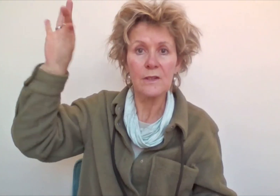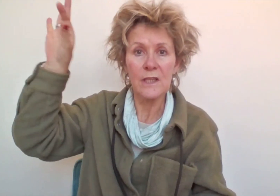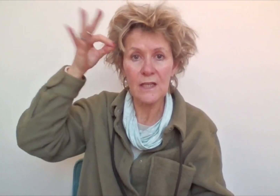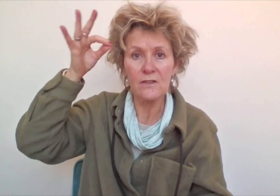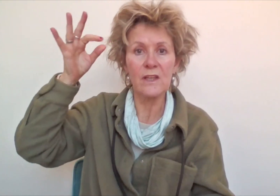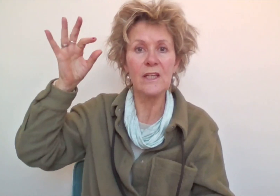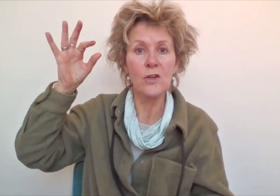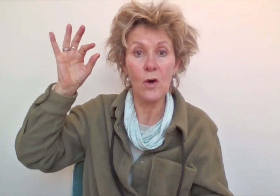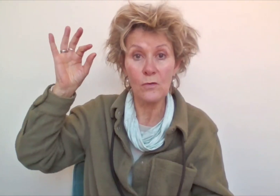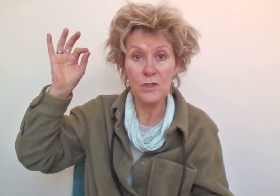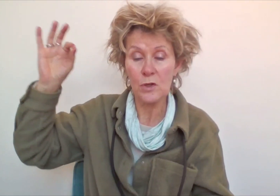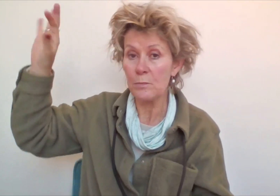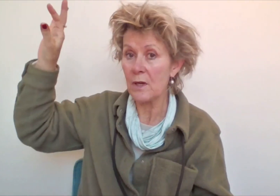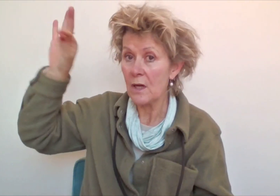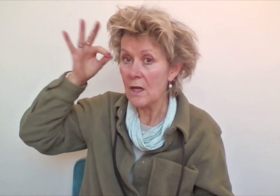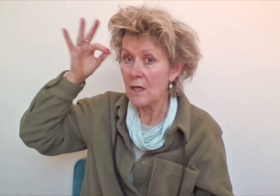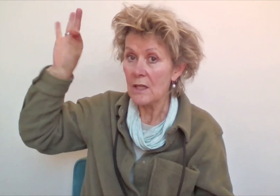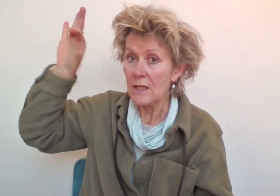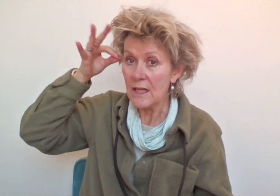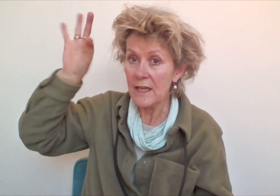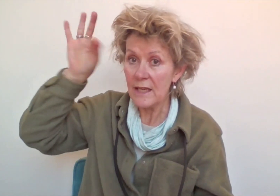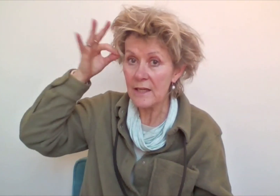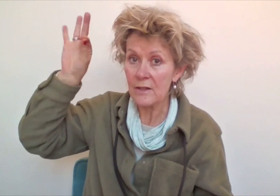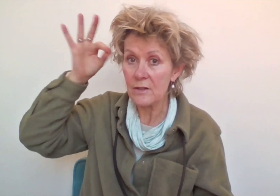Je gaat het in je hoofd stoppen. Leren.